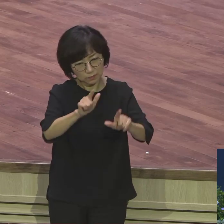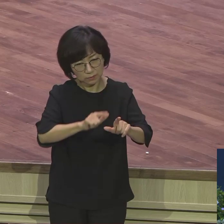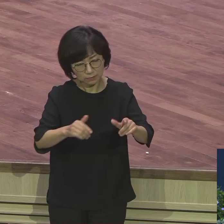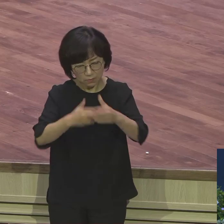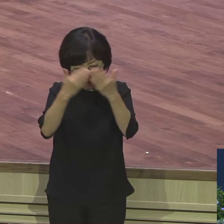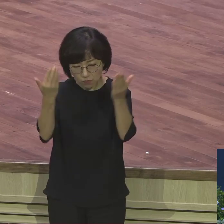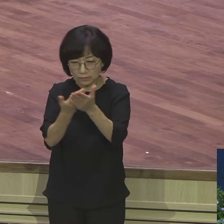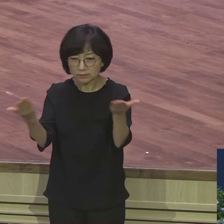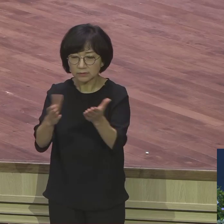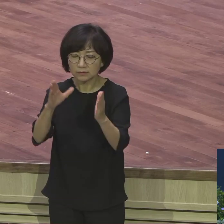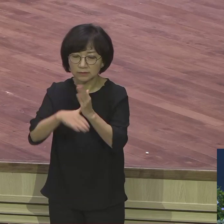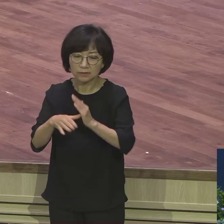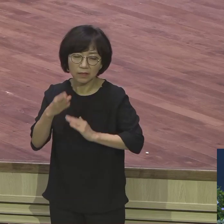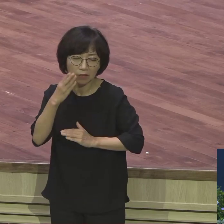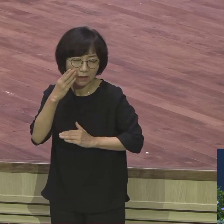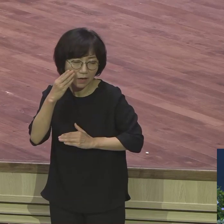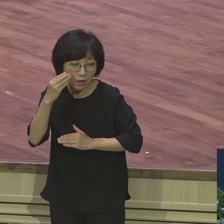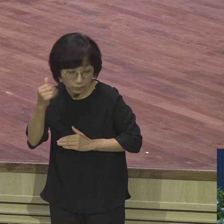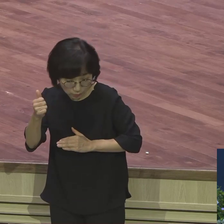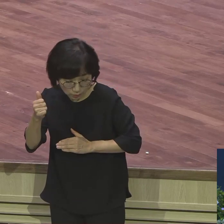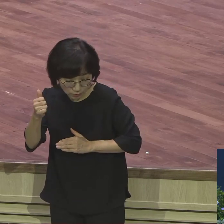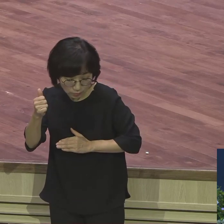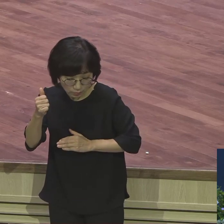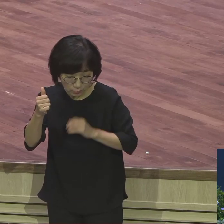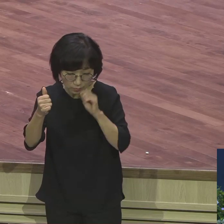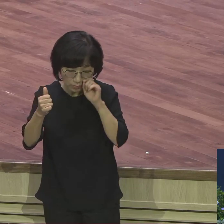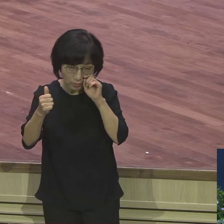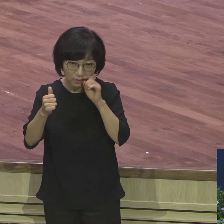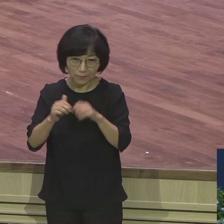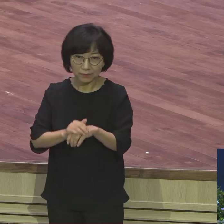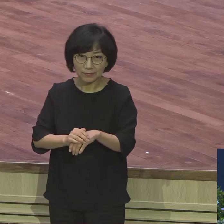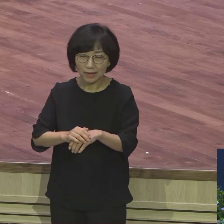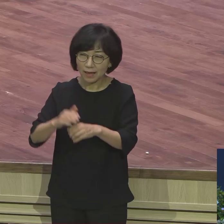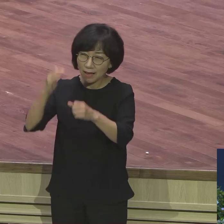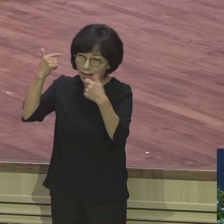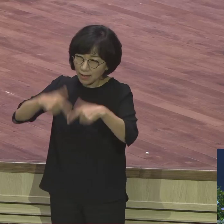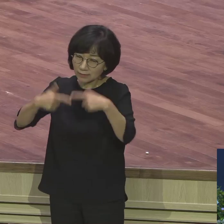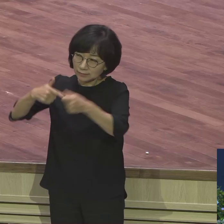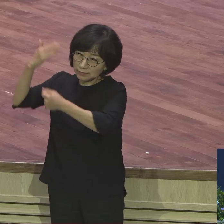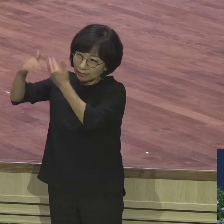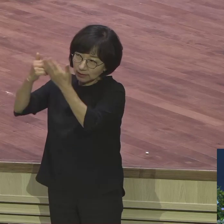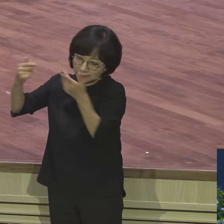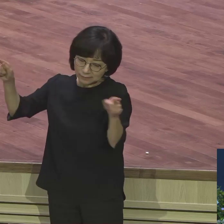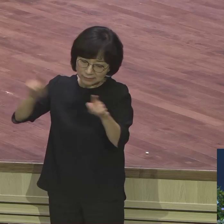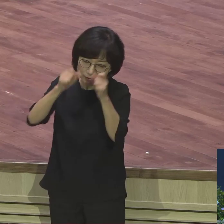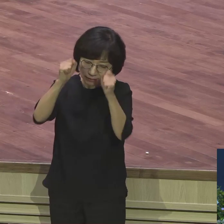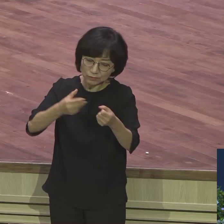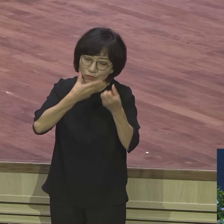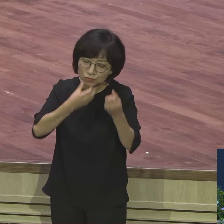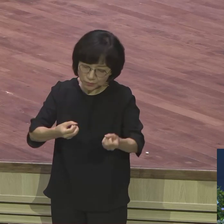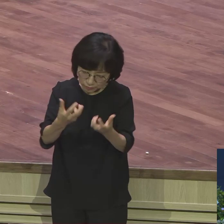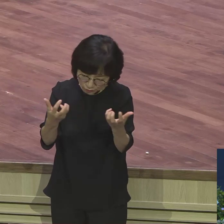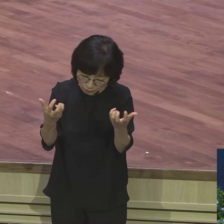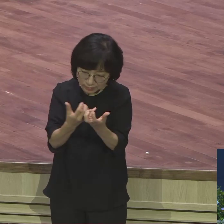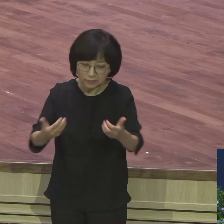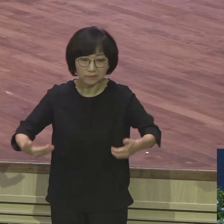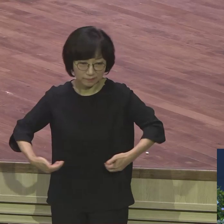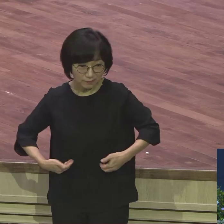하셨다는 하나님의 축복이 늘 넘쳐야 됩니다 20절 이에